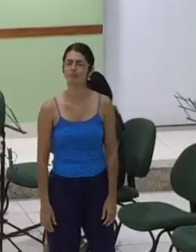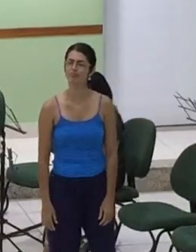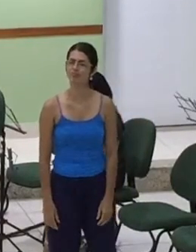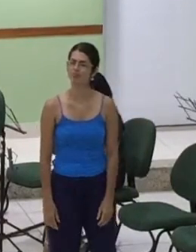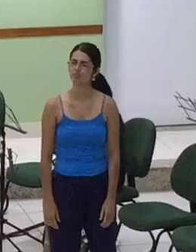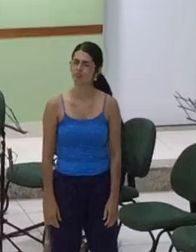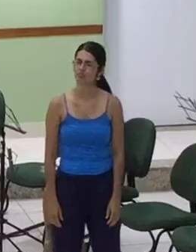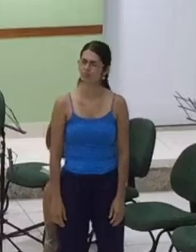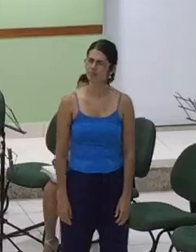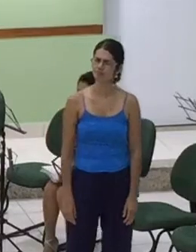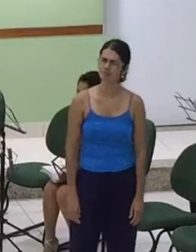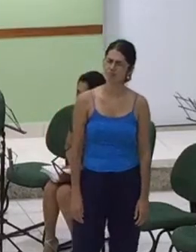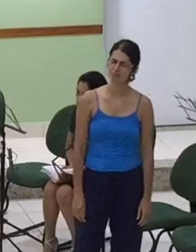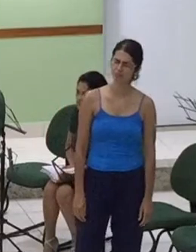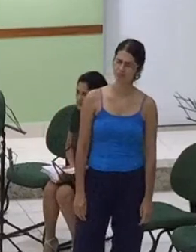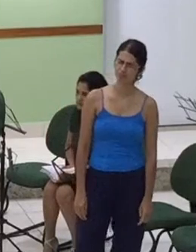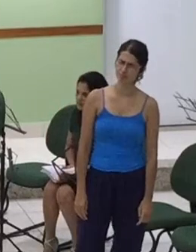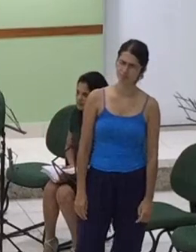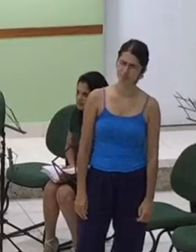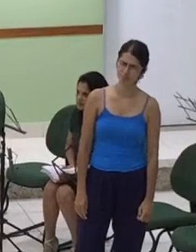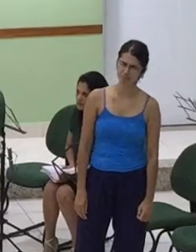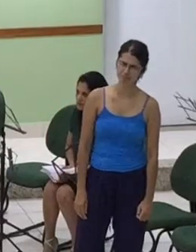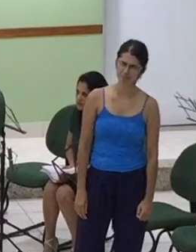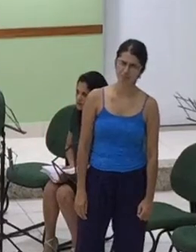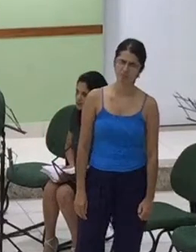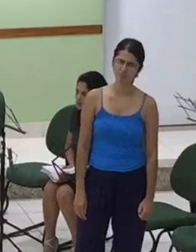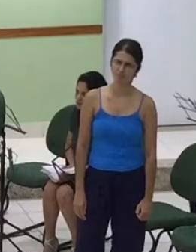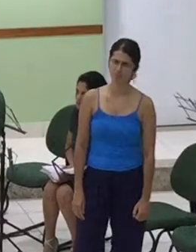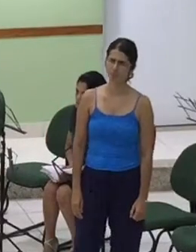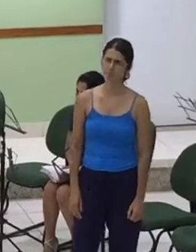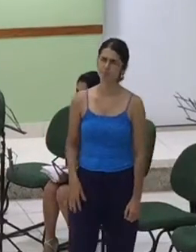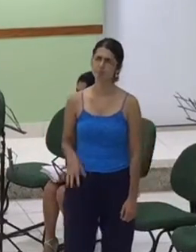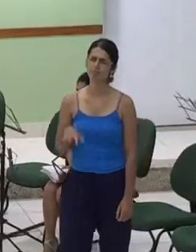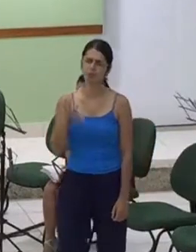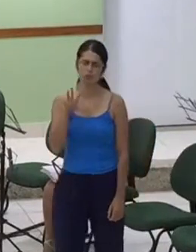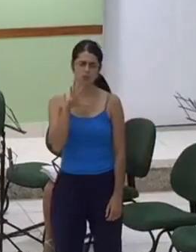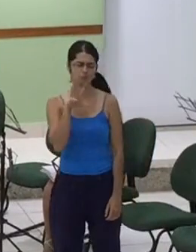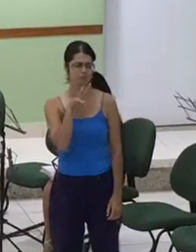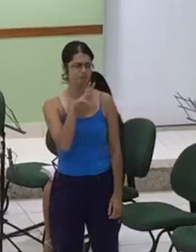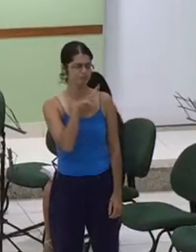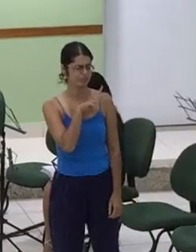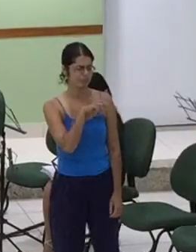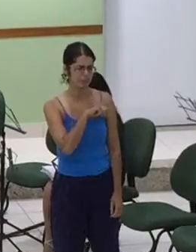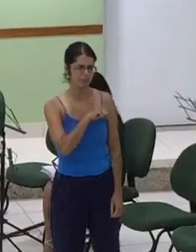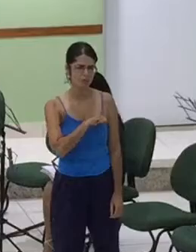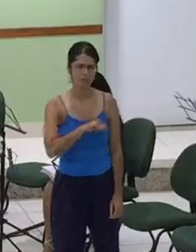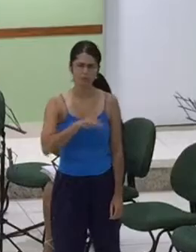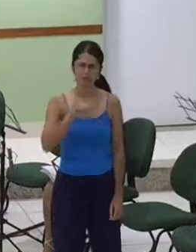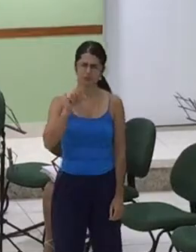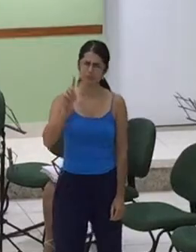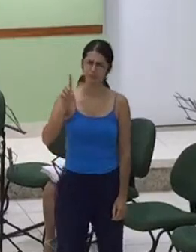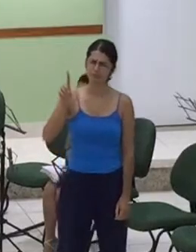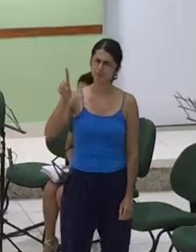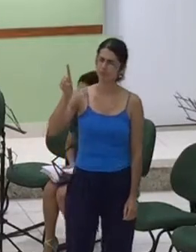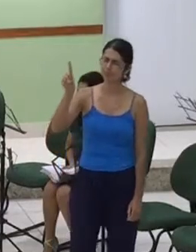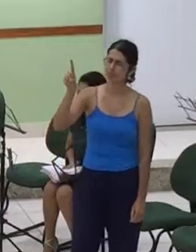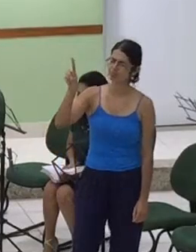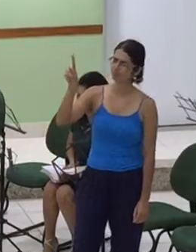mais que uma noite, mais que uma